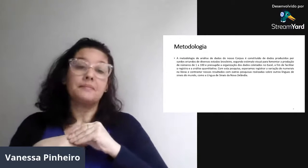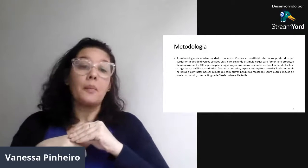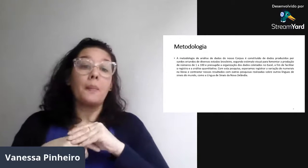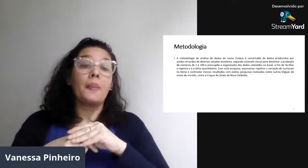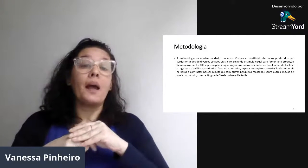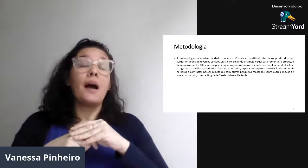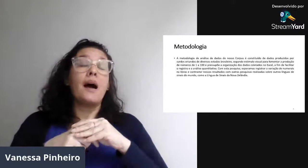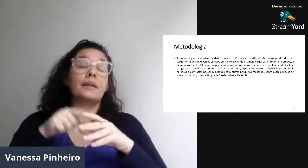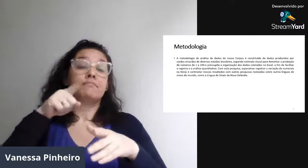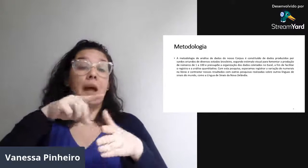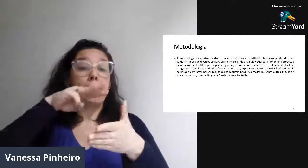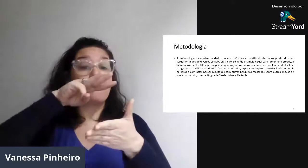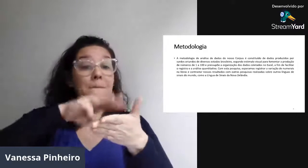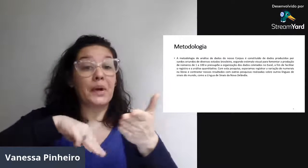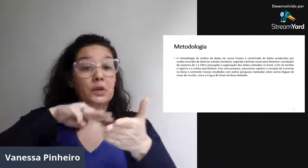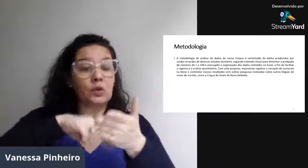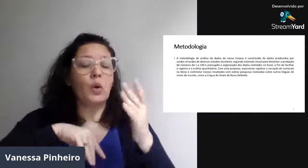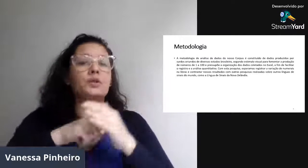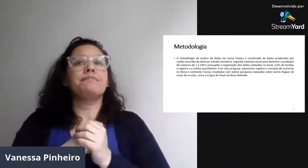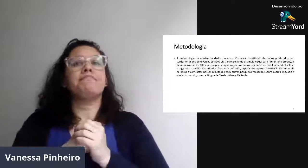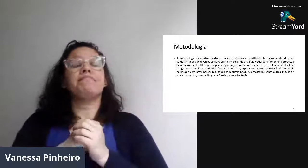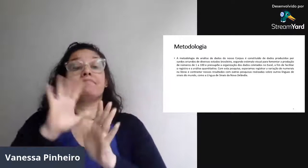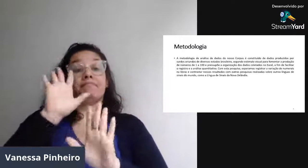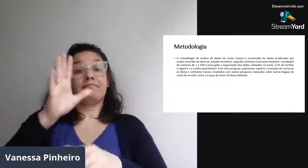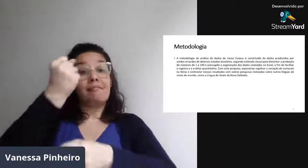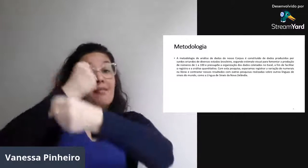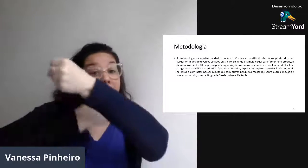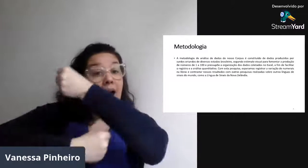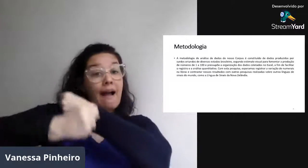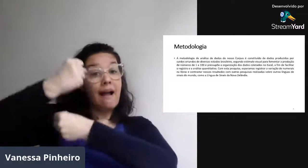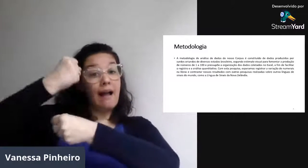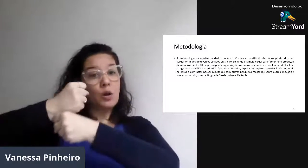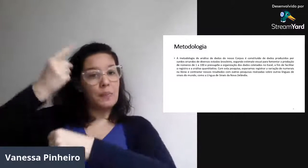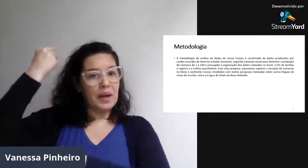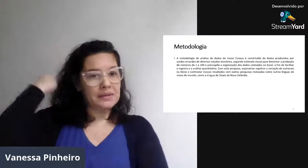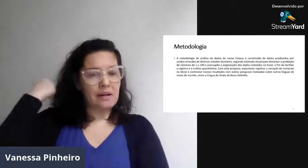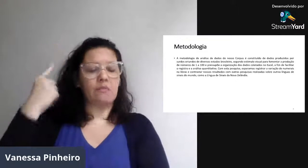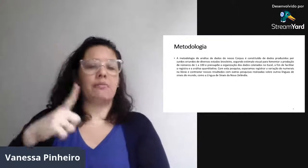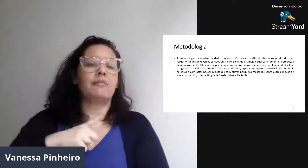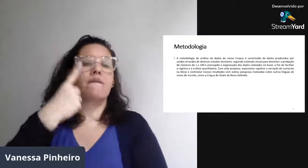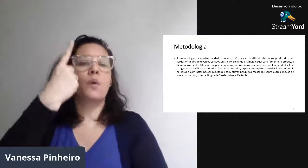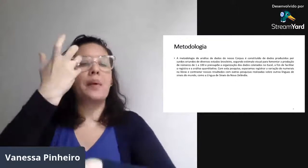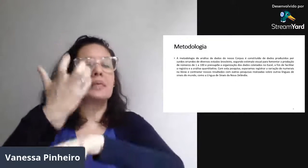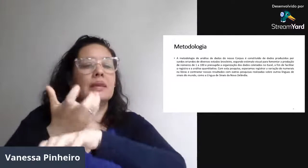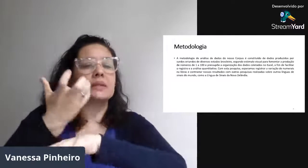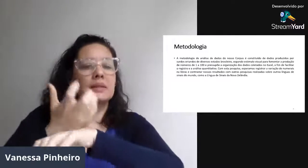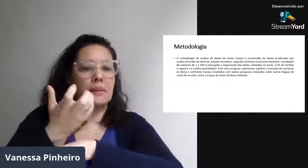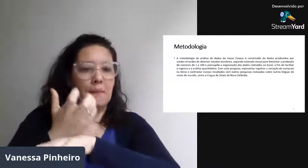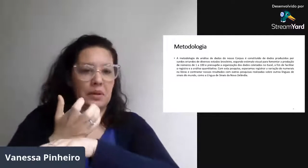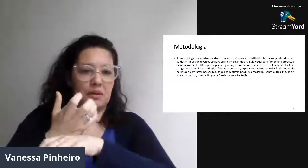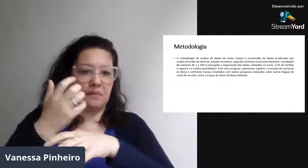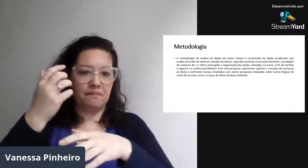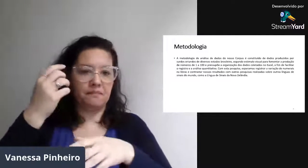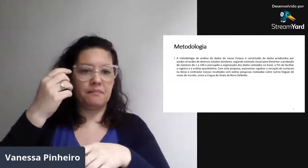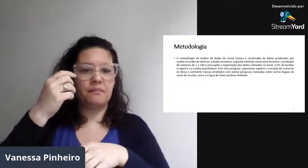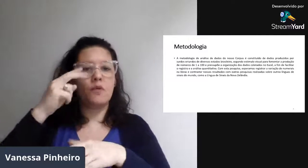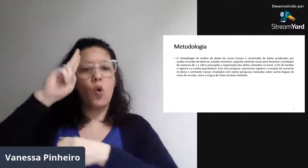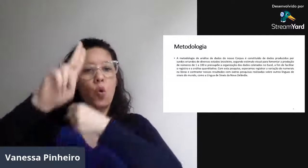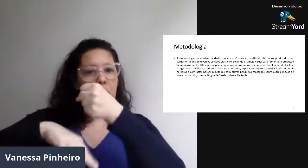É... Na metodologia, no ano passado, teve uma disciplina